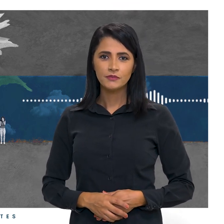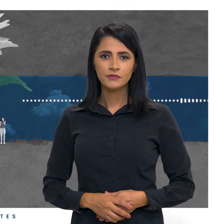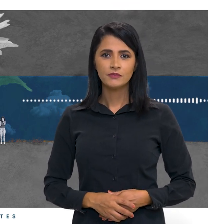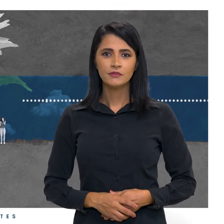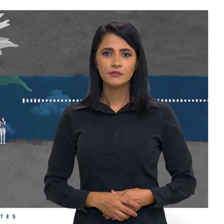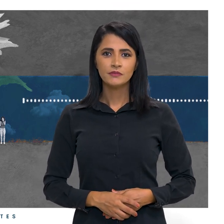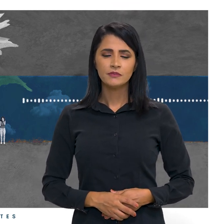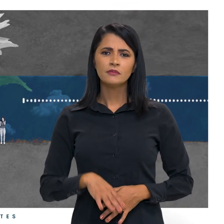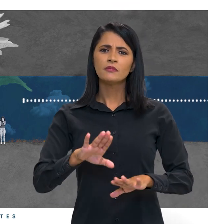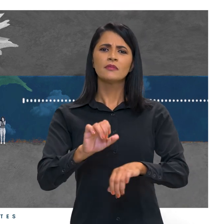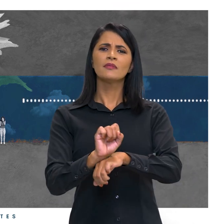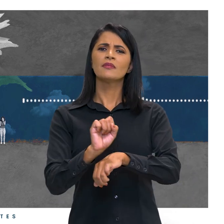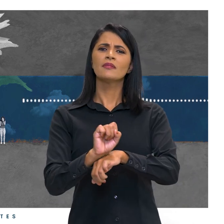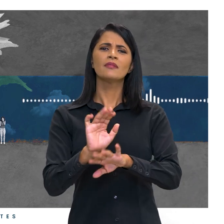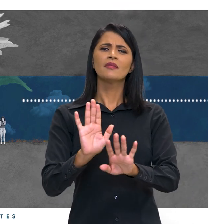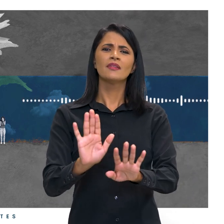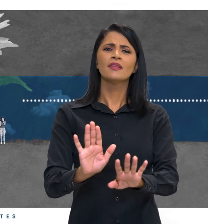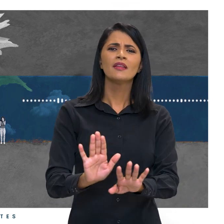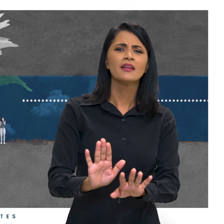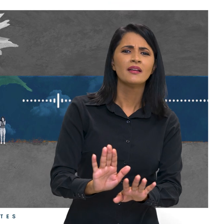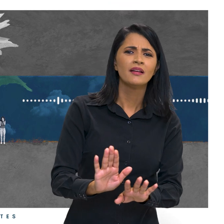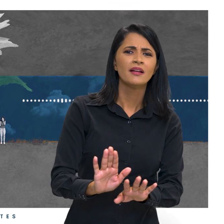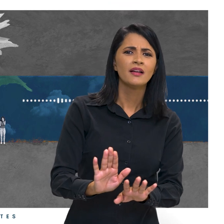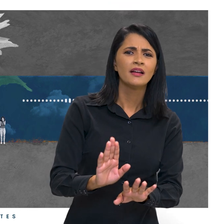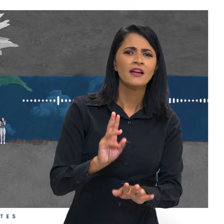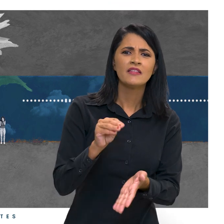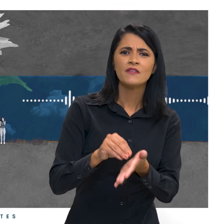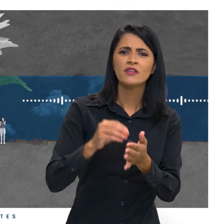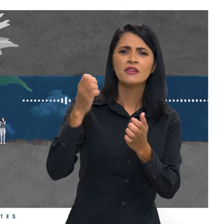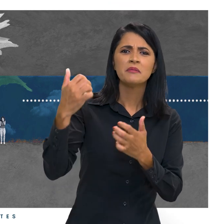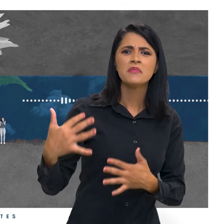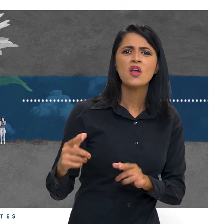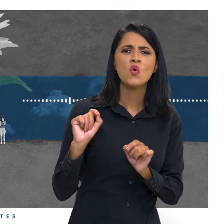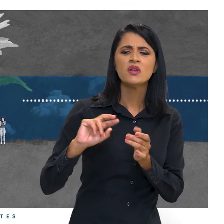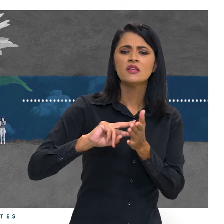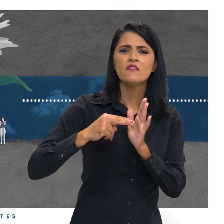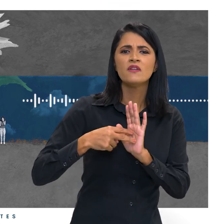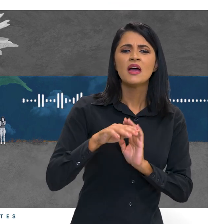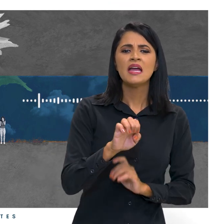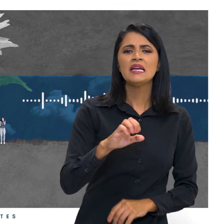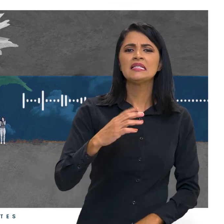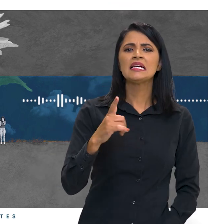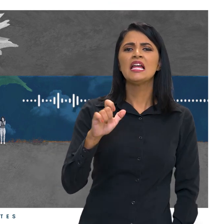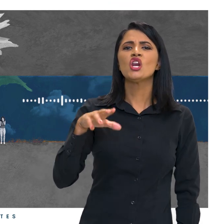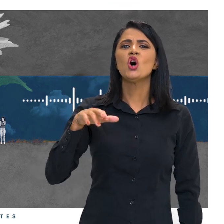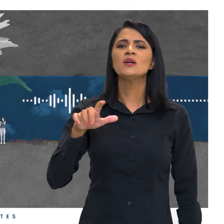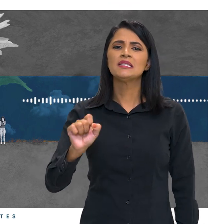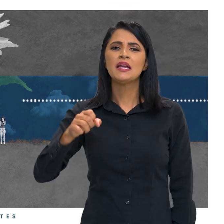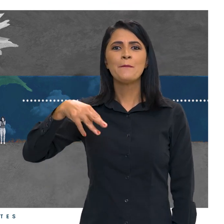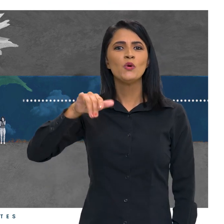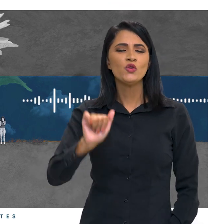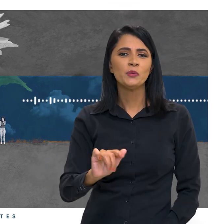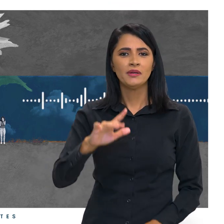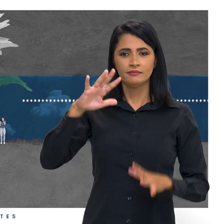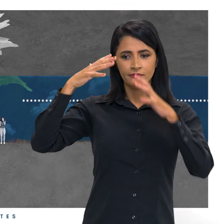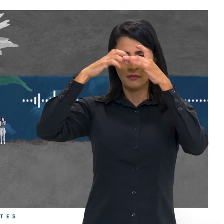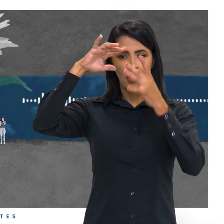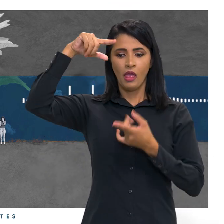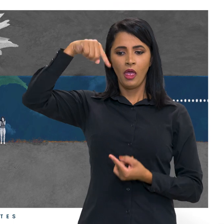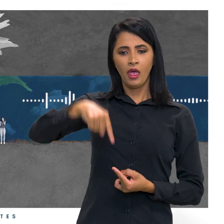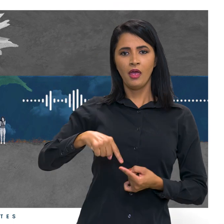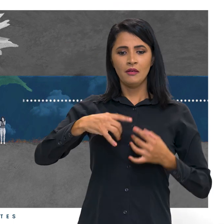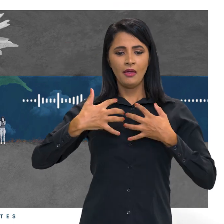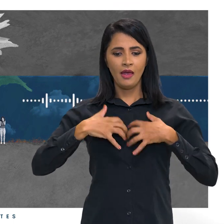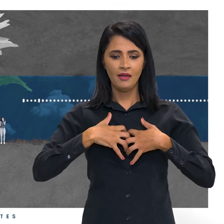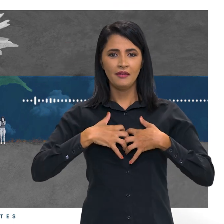Mas peraí! Tá faltando explicar o que é esclerose múltipla. Então bora resolver isso agora. Marisette,